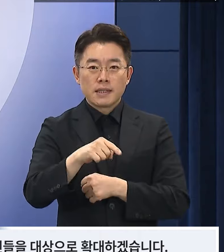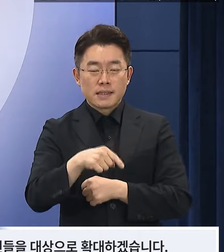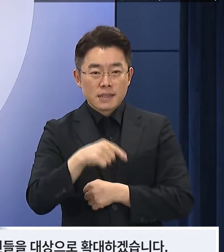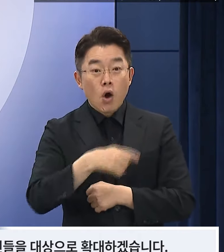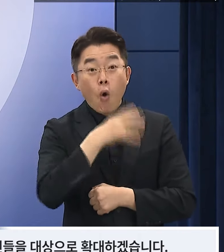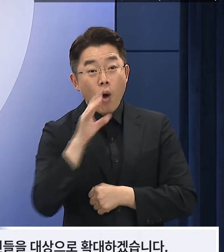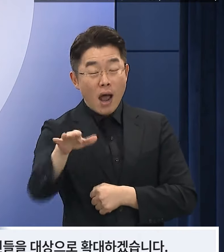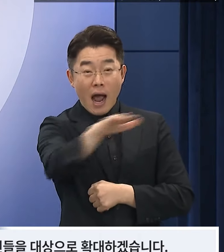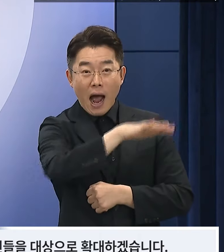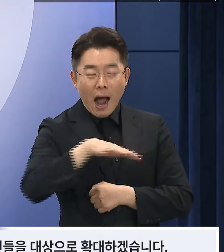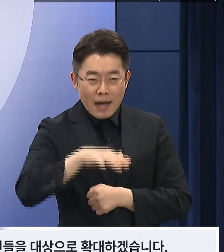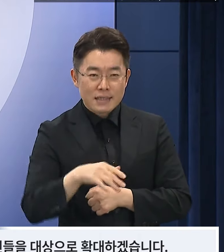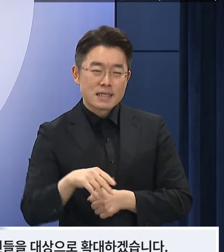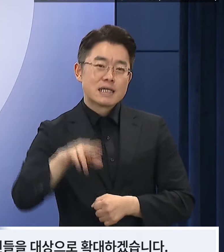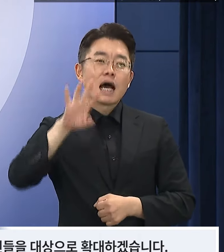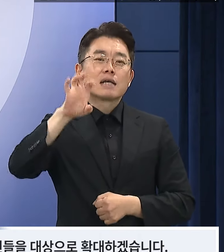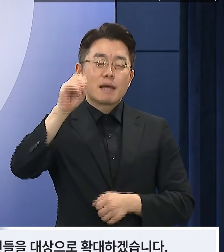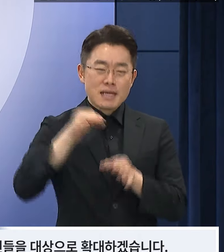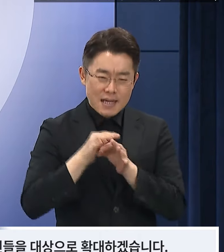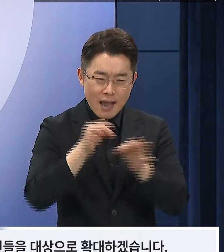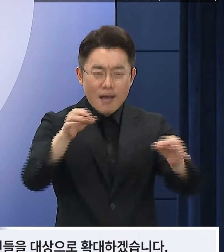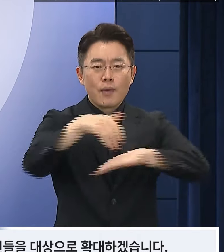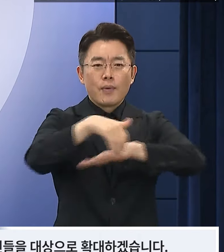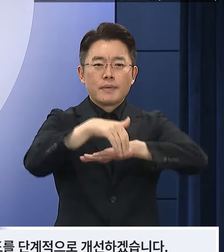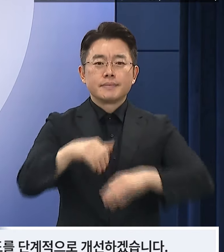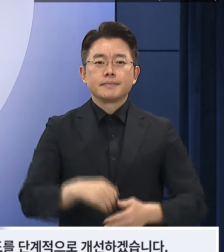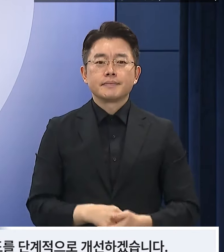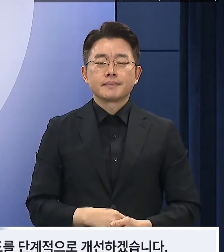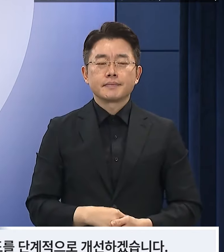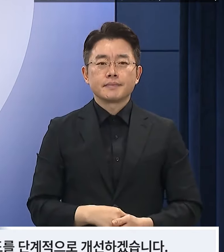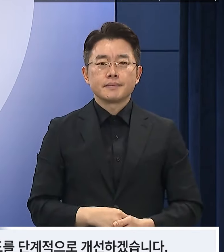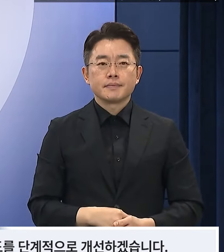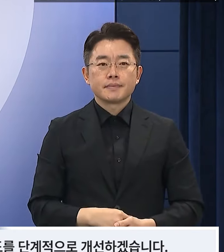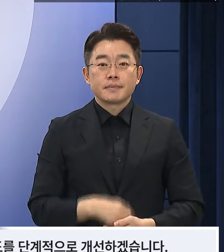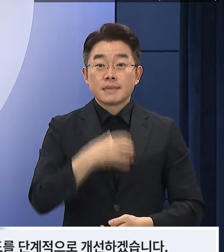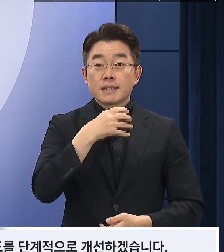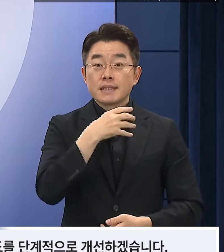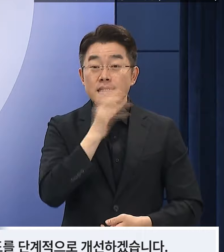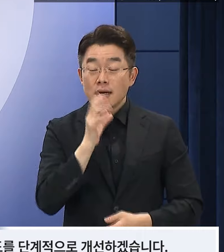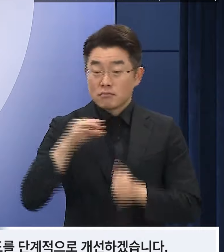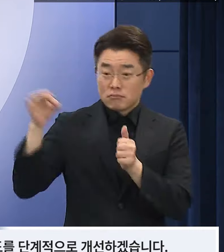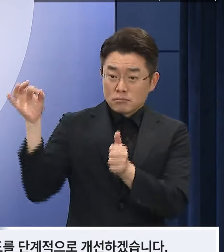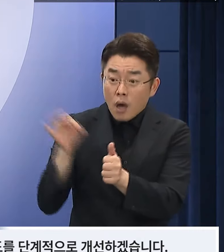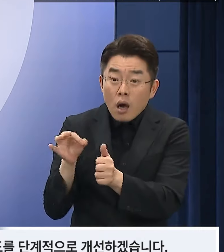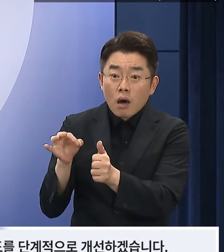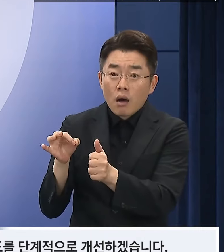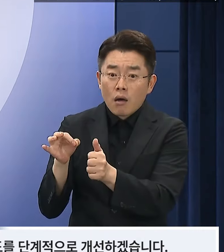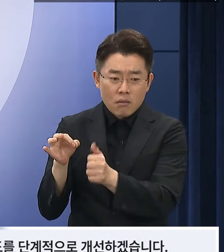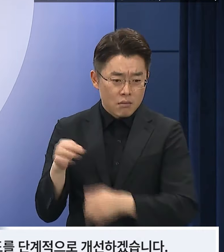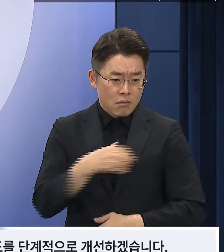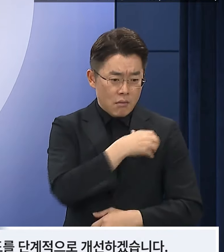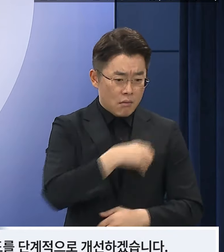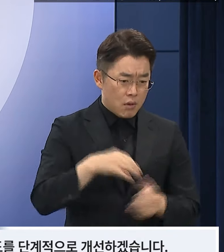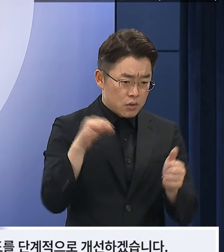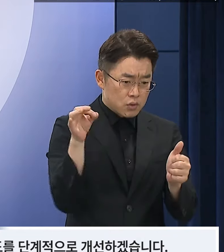어르신들을 대상으로 확대하겠습니다. 기초연금을 받으면 생계급여가